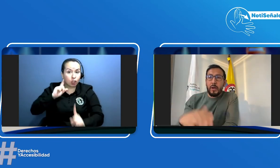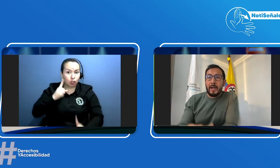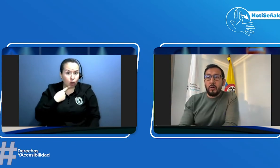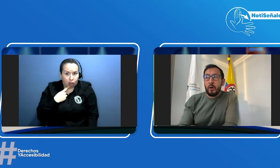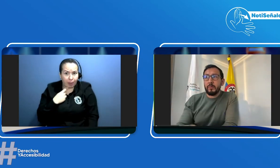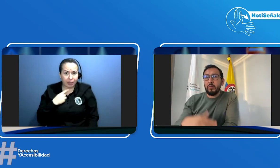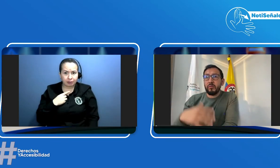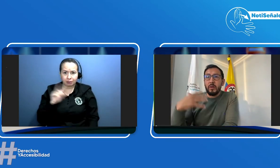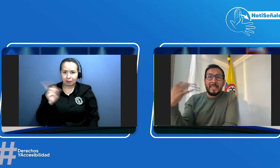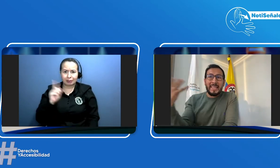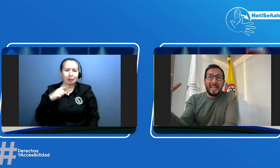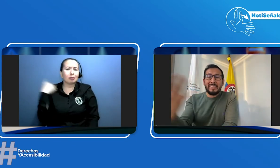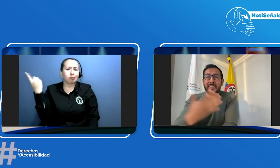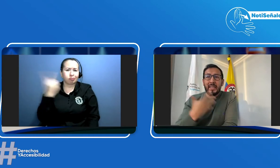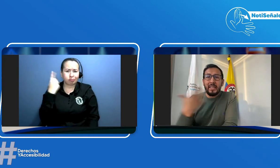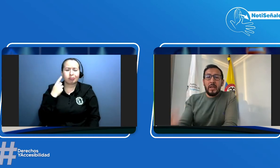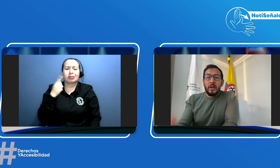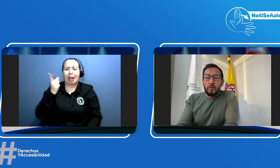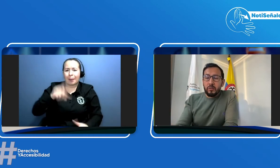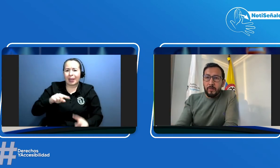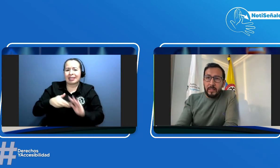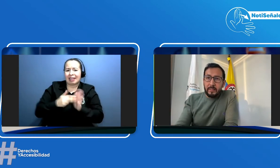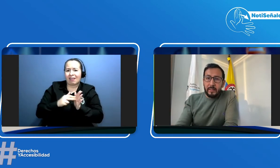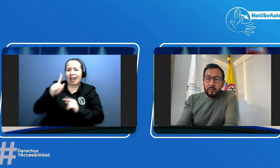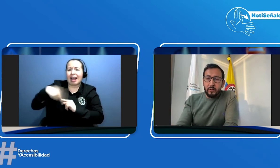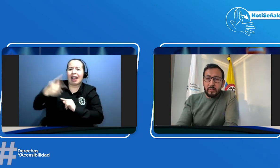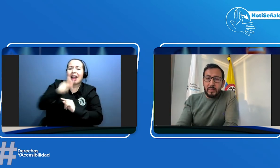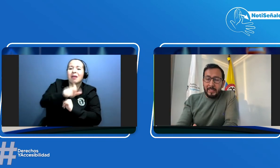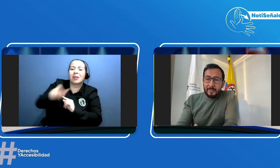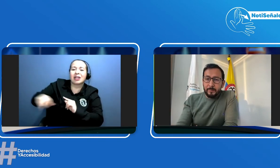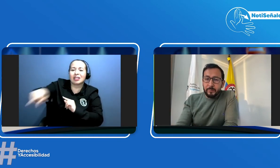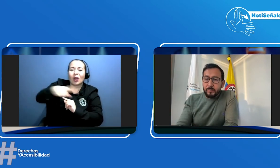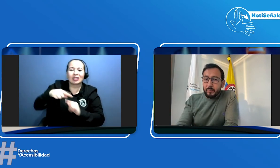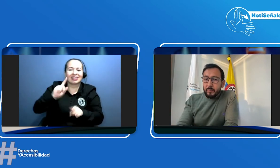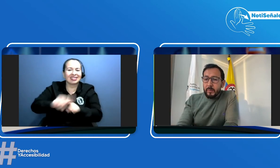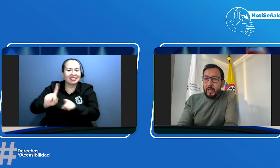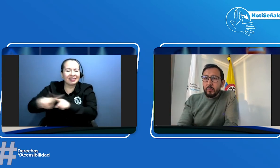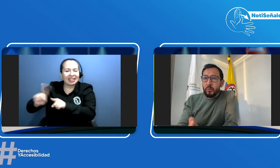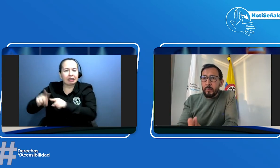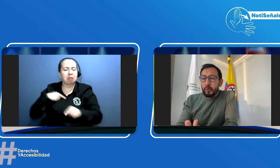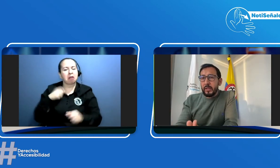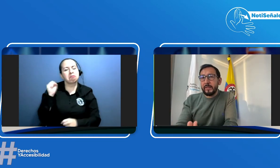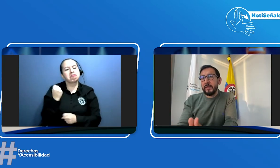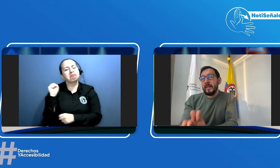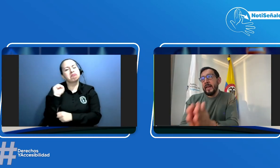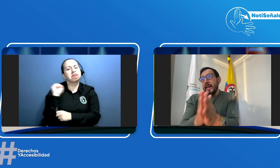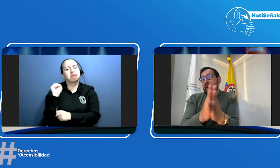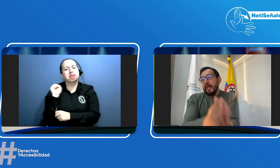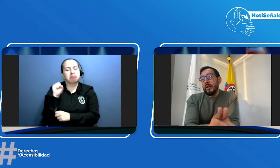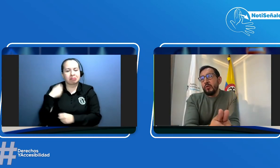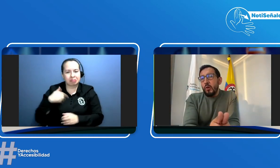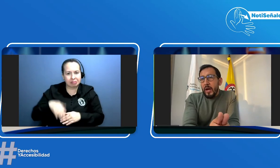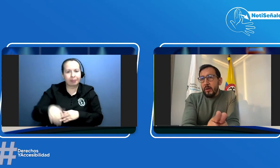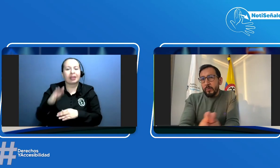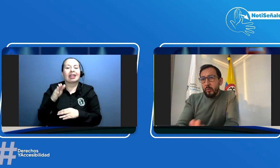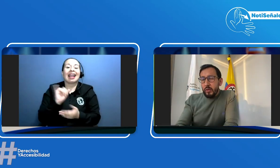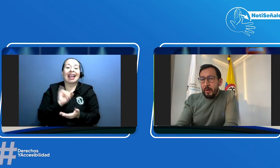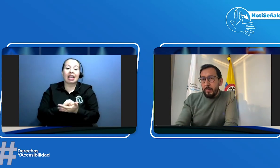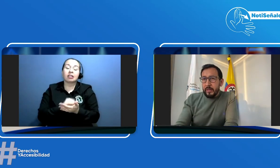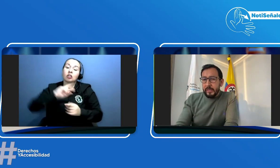responsabilidad que se tiene con los diferentes actores viales eso es muy importante en segundo lugar nos preguntaban por lo que tiene